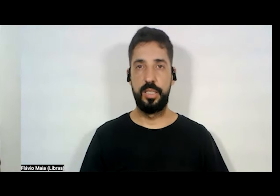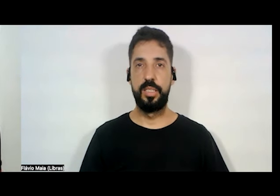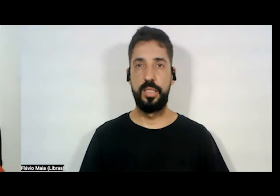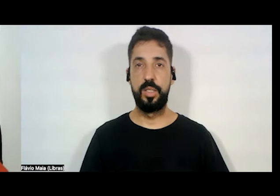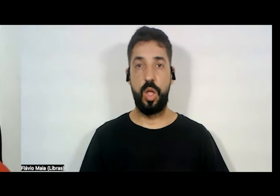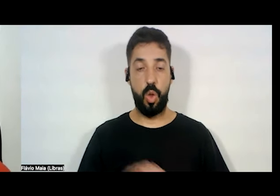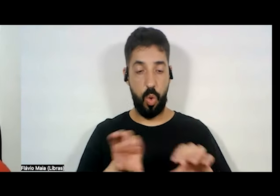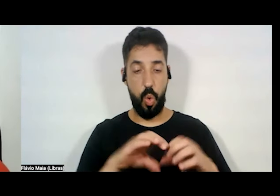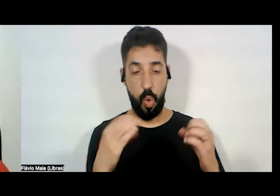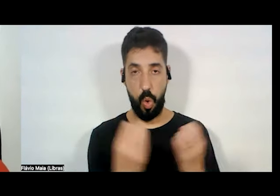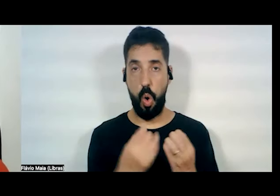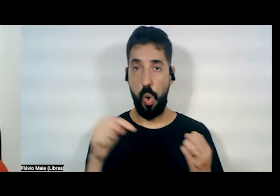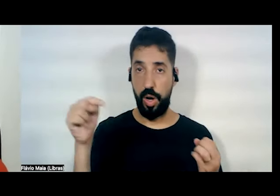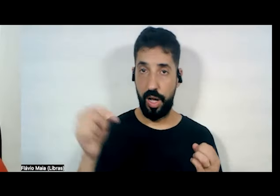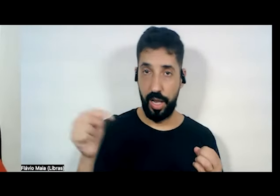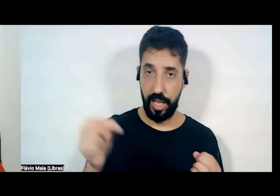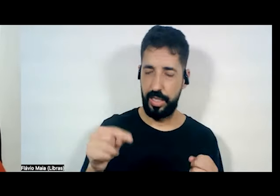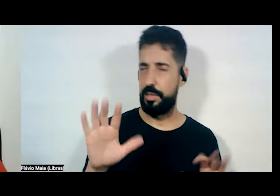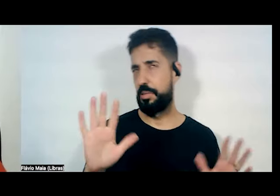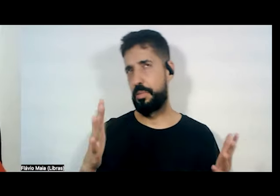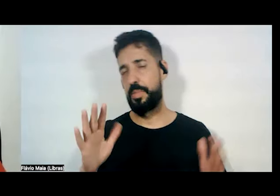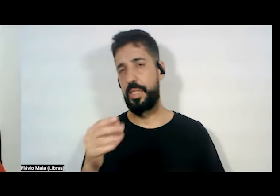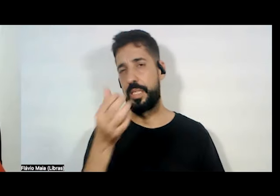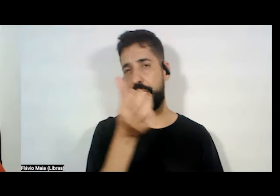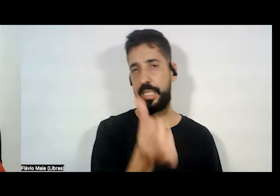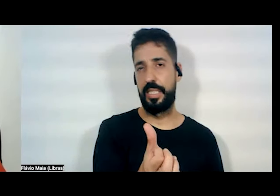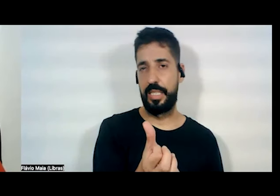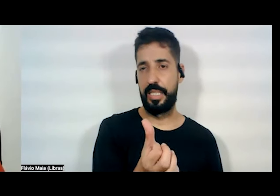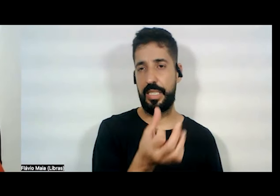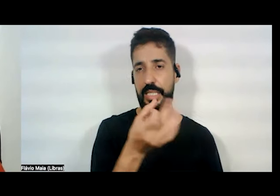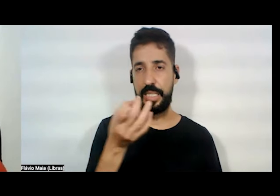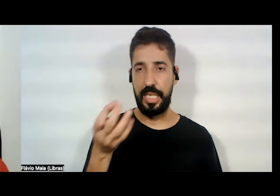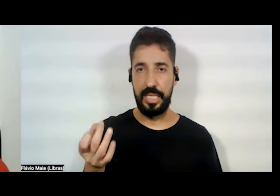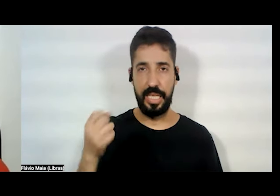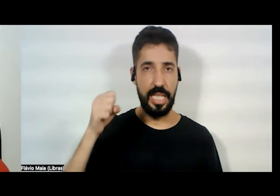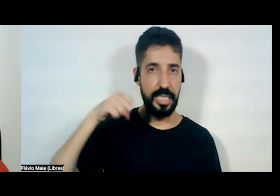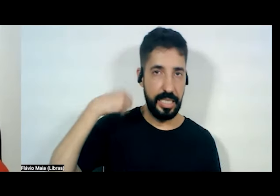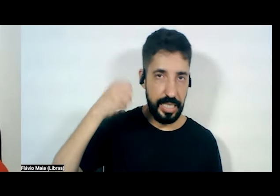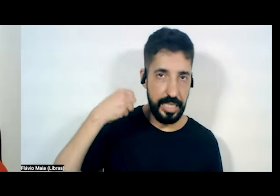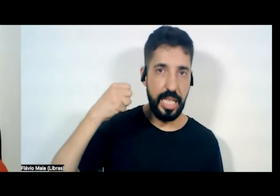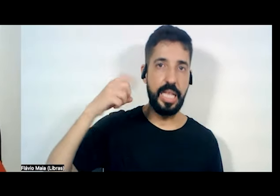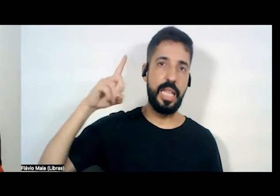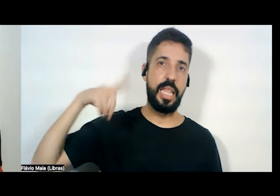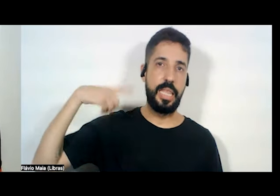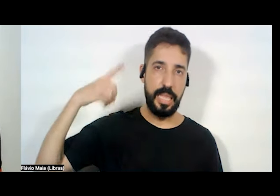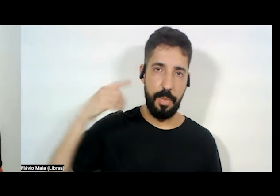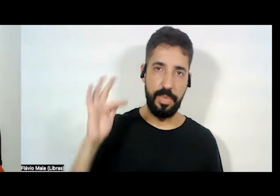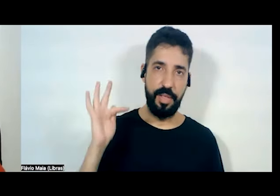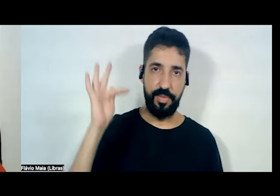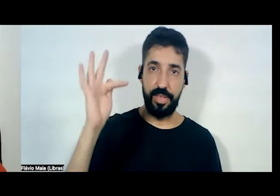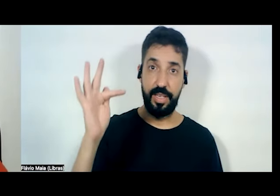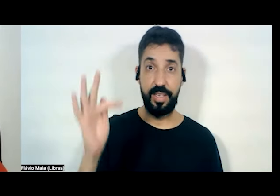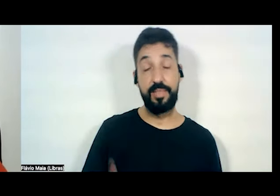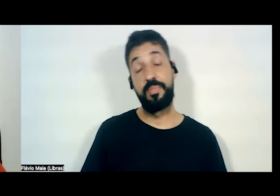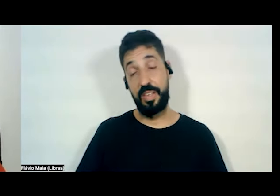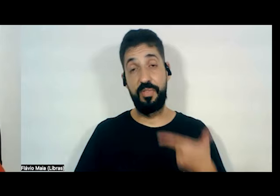constituinte de mais de 600 senadores e deputados federais e 26